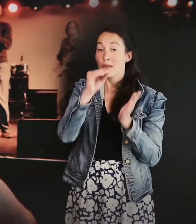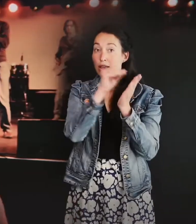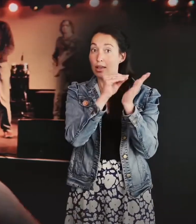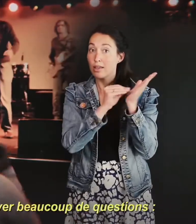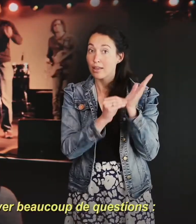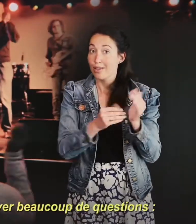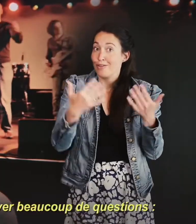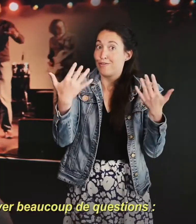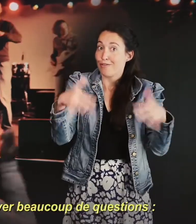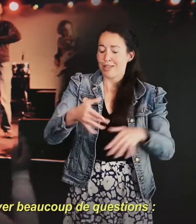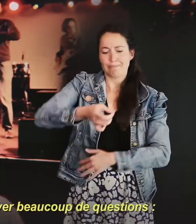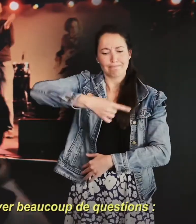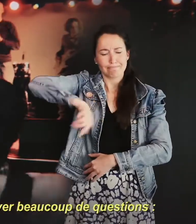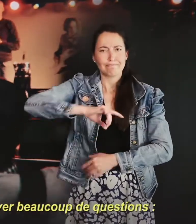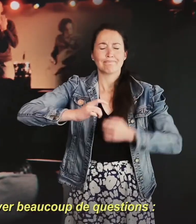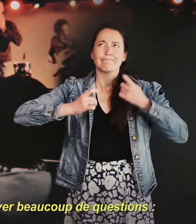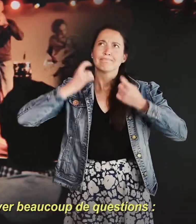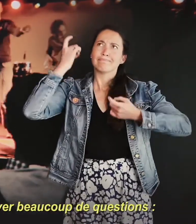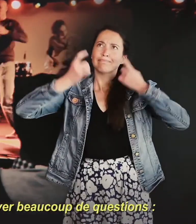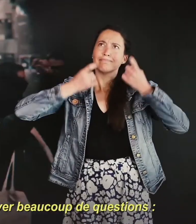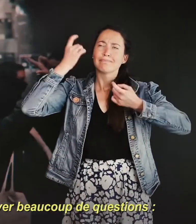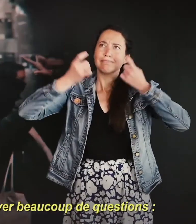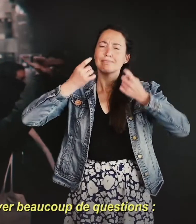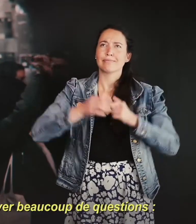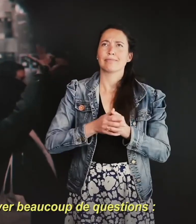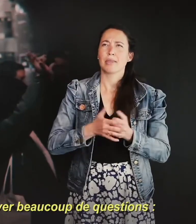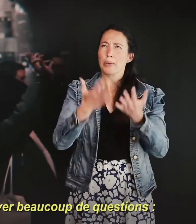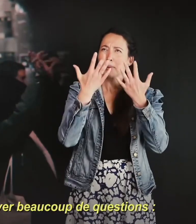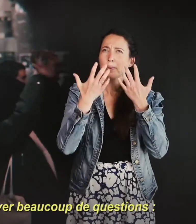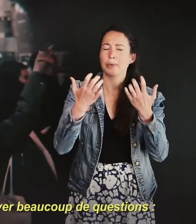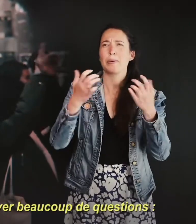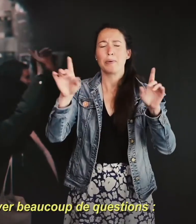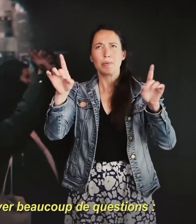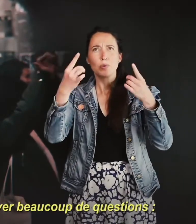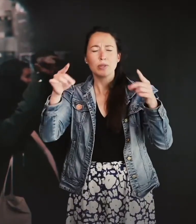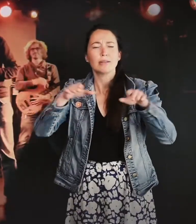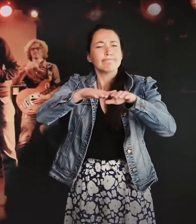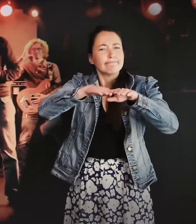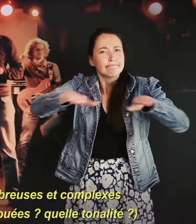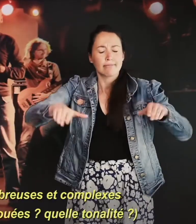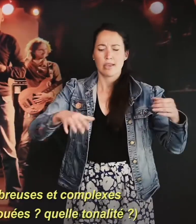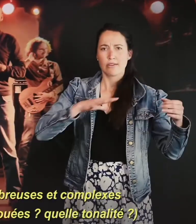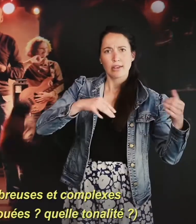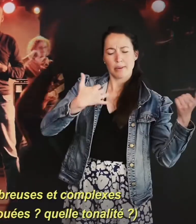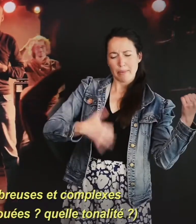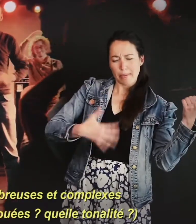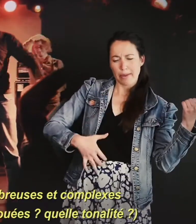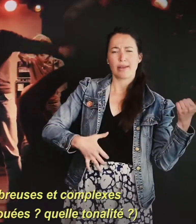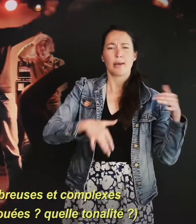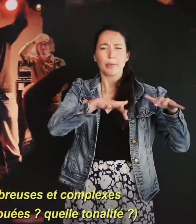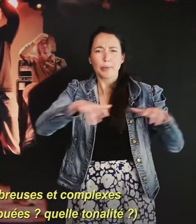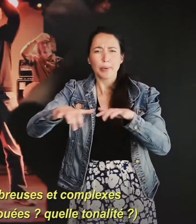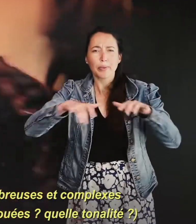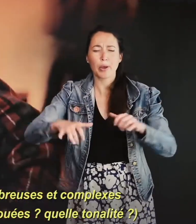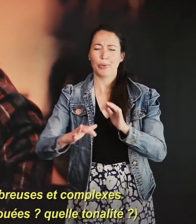Cette première étape nous a permis de soulever beaucoup de questions. Comment donner des informations nombreuses et